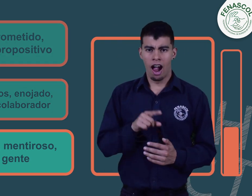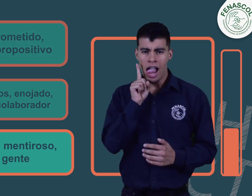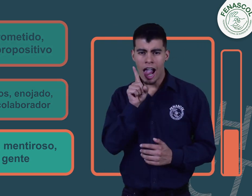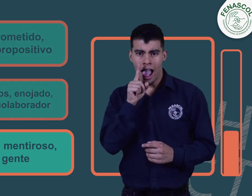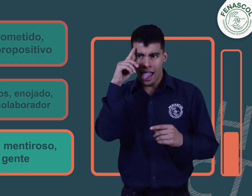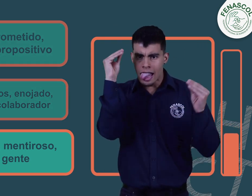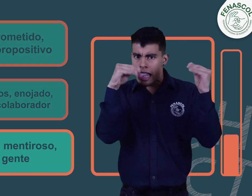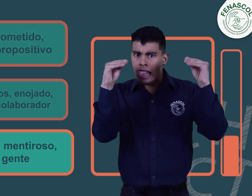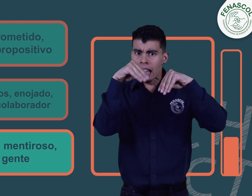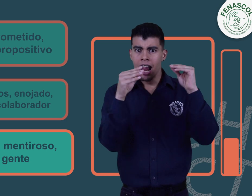Mentiroso. Mentiroso.